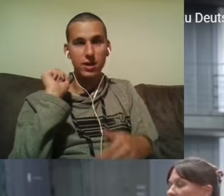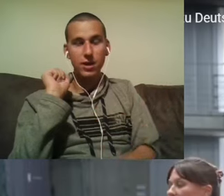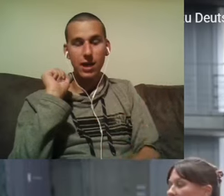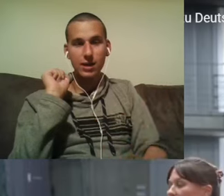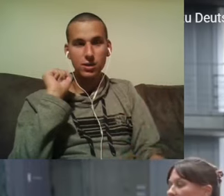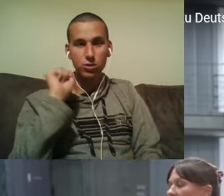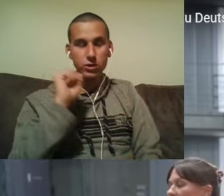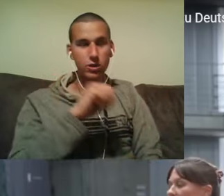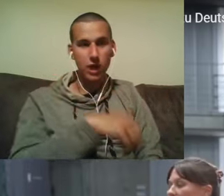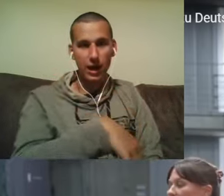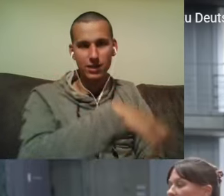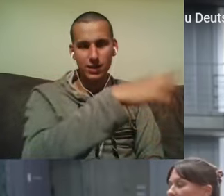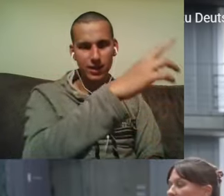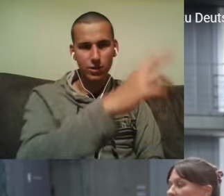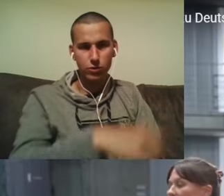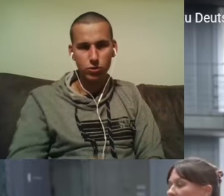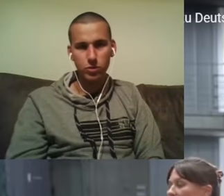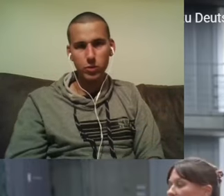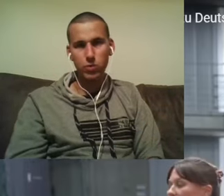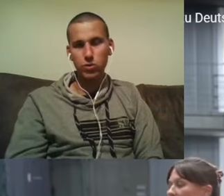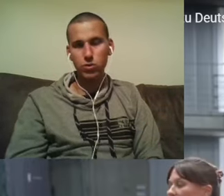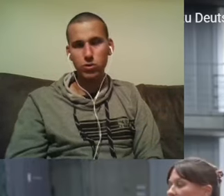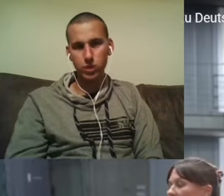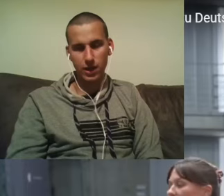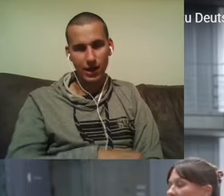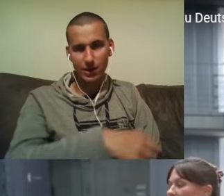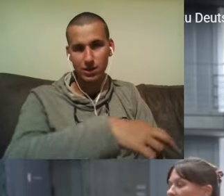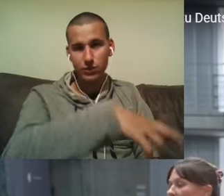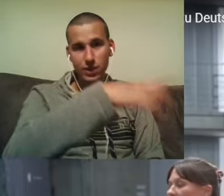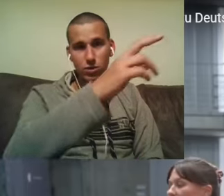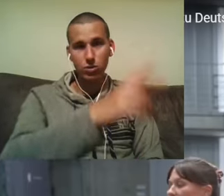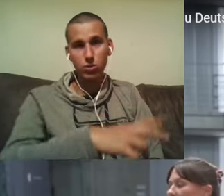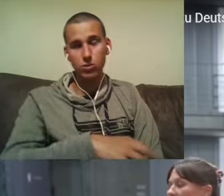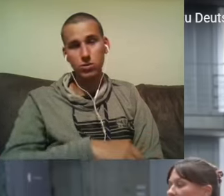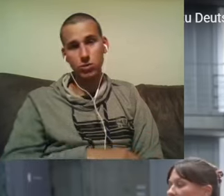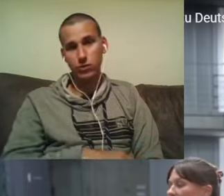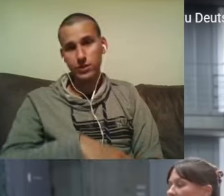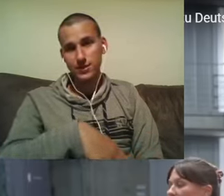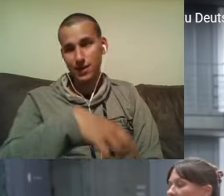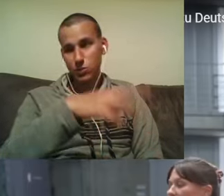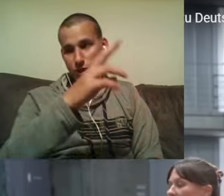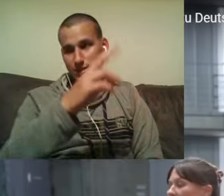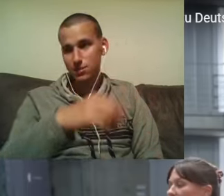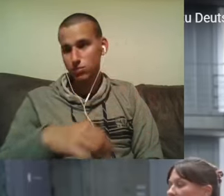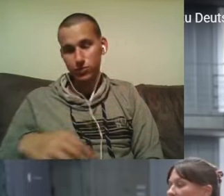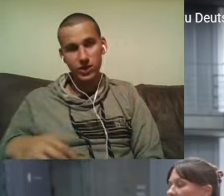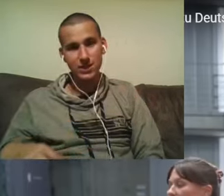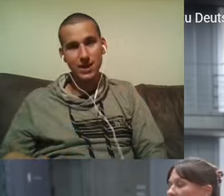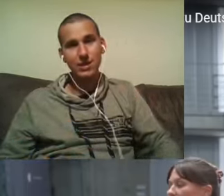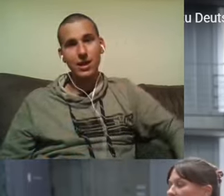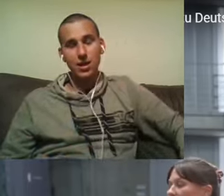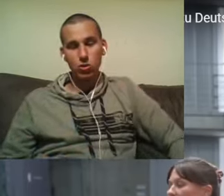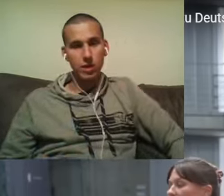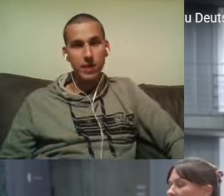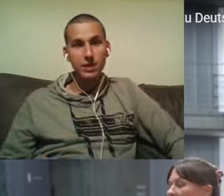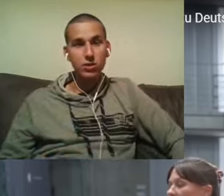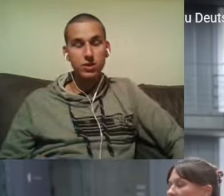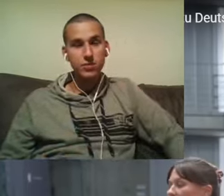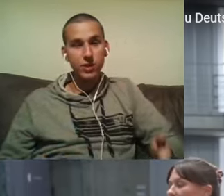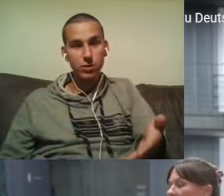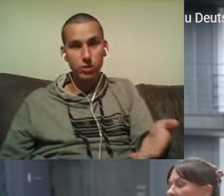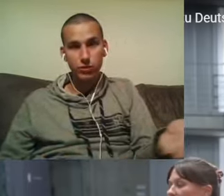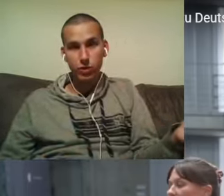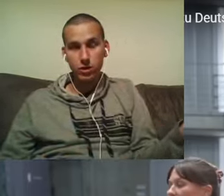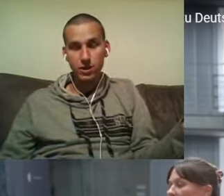schreibt ihn an, ladet die runter und ladet die dann hier auf YouTube hoch oder ladet die auf TikTok hoch oder auf Instagram Reels, wie gesagt. Oder